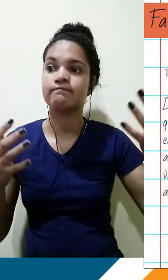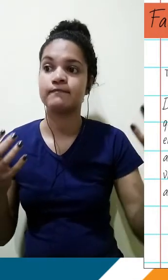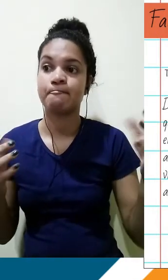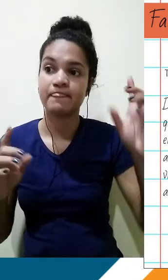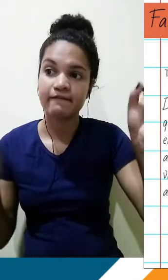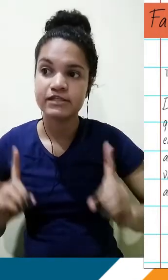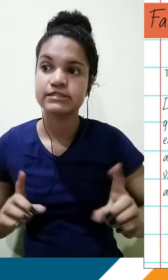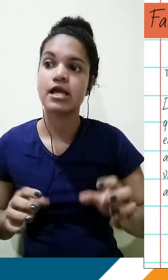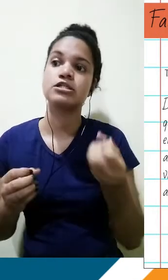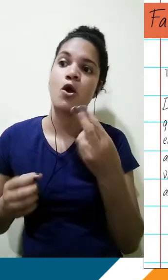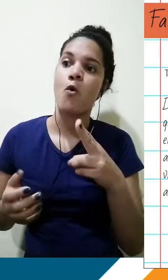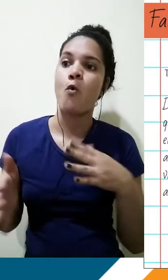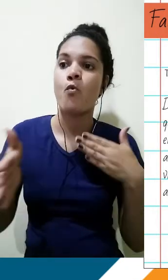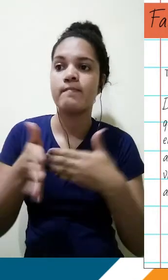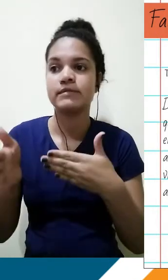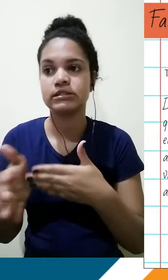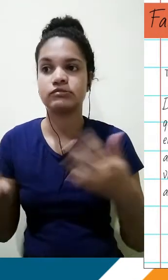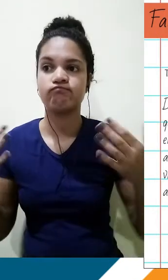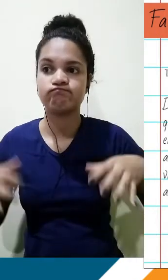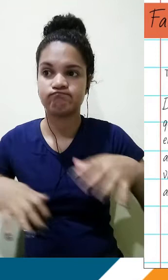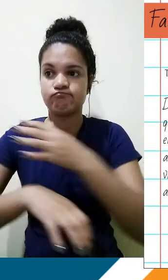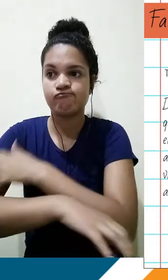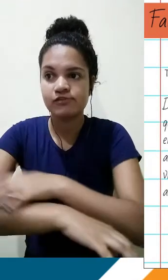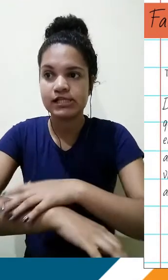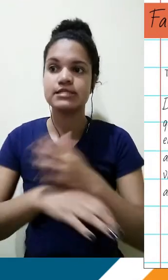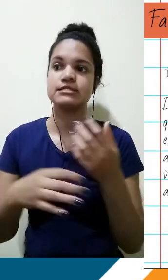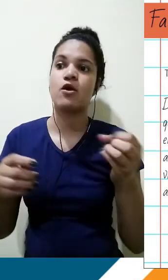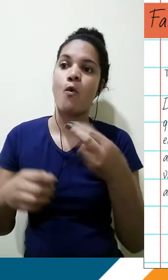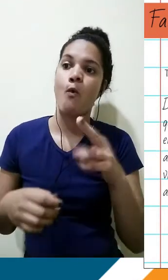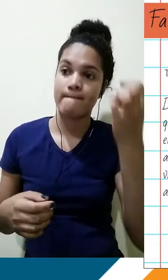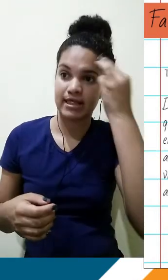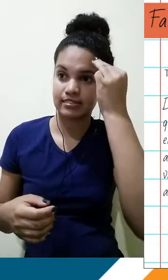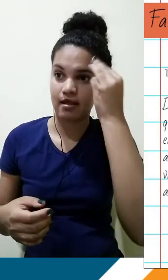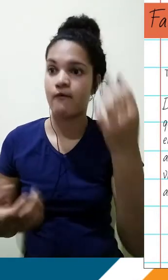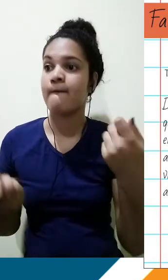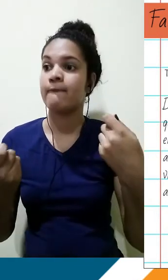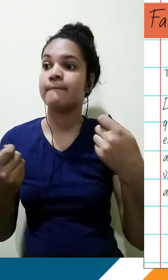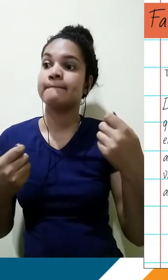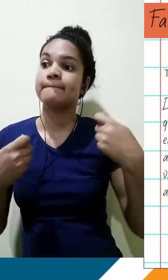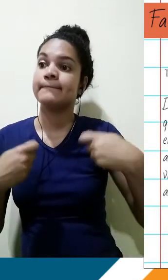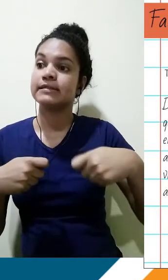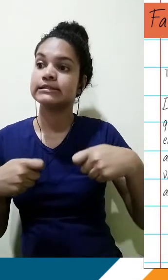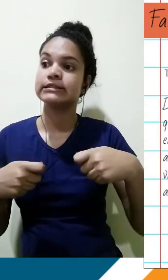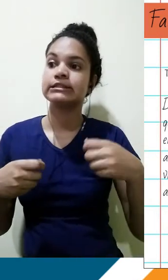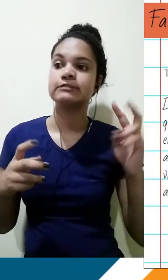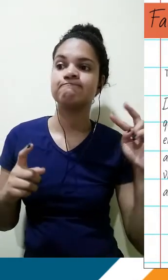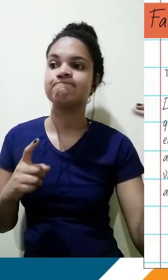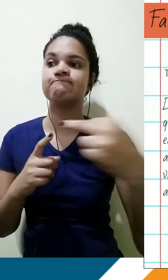13.861 de 2009, 2019, perdão, atualmente, vive-se num contexto disparo, está no papel, visto